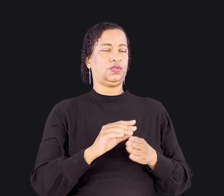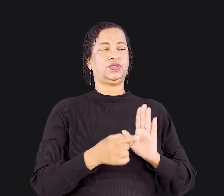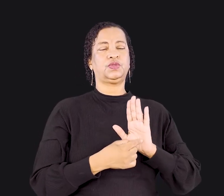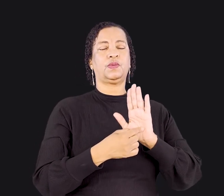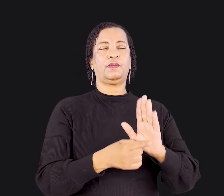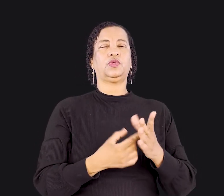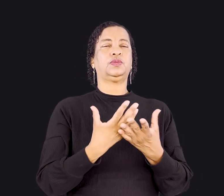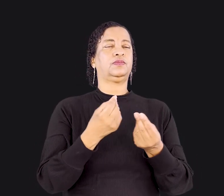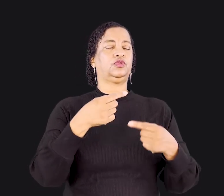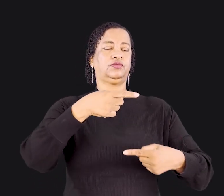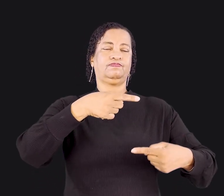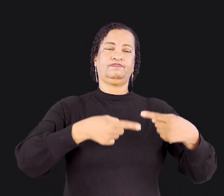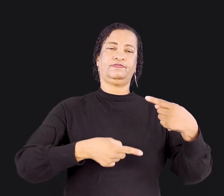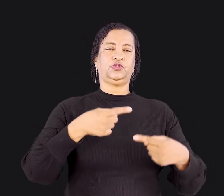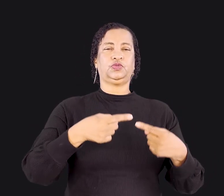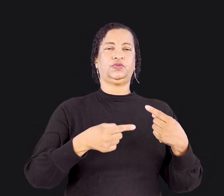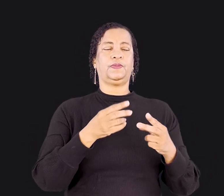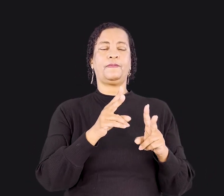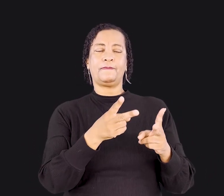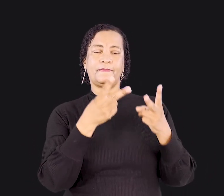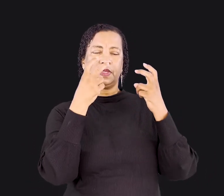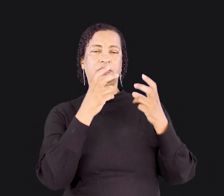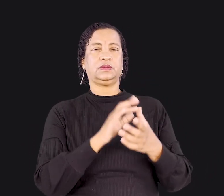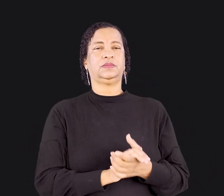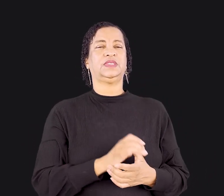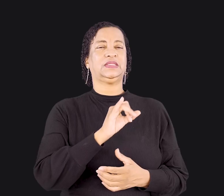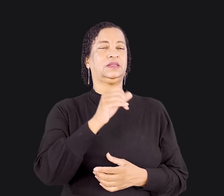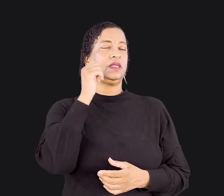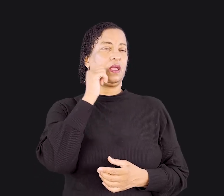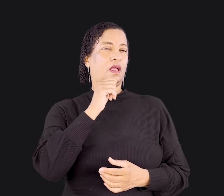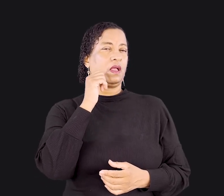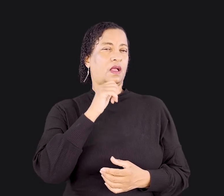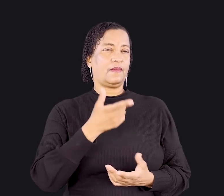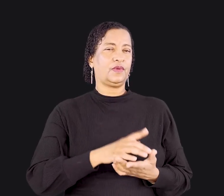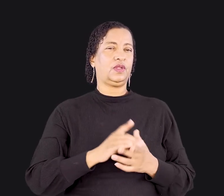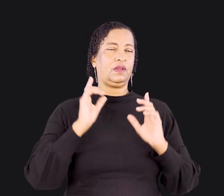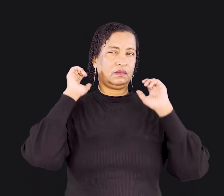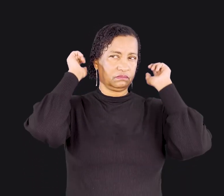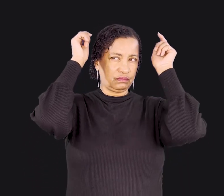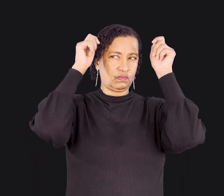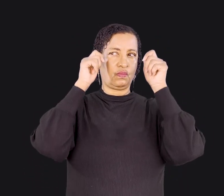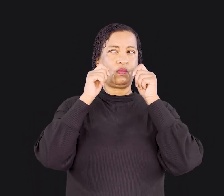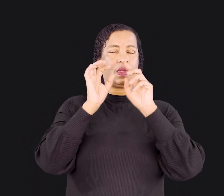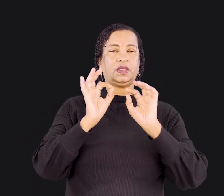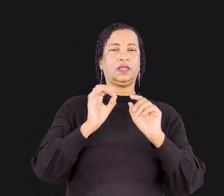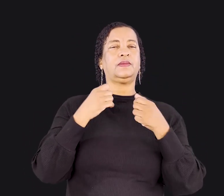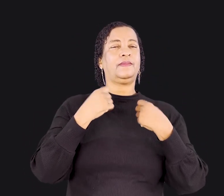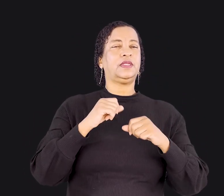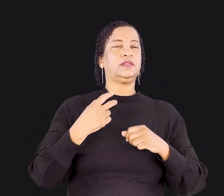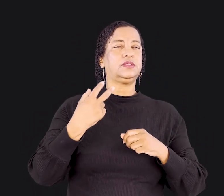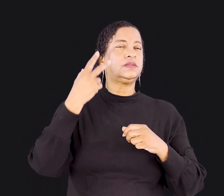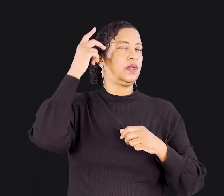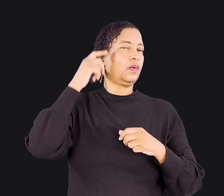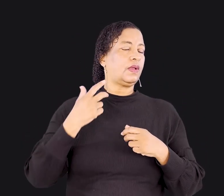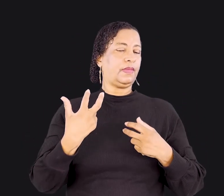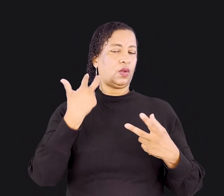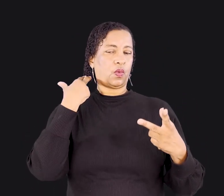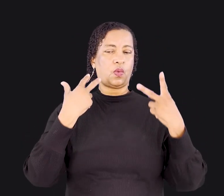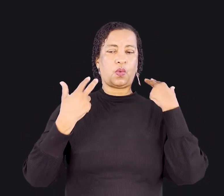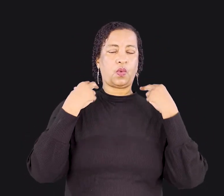muita discussão. Preste atenção no que ele diz. Se a mulher não cobre a cabeça, deve também cortar o cabelo. Se, porém, é vergonhoso